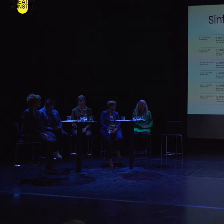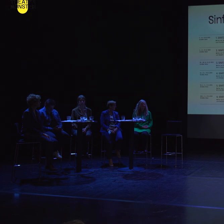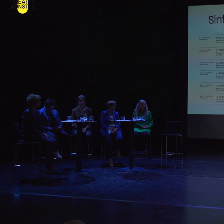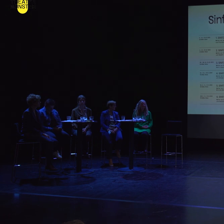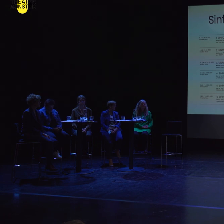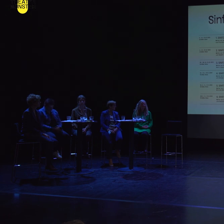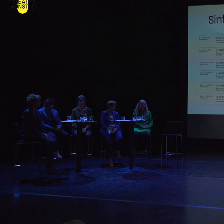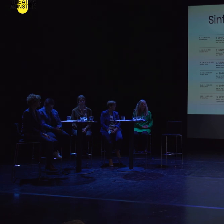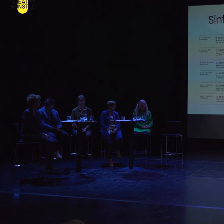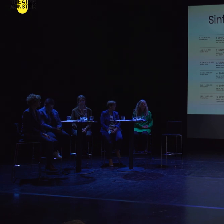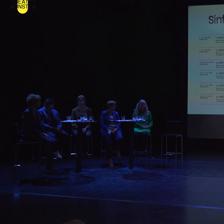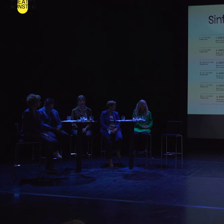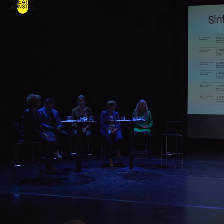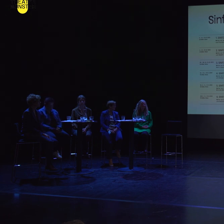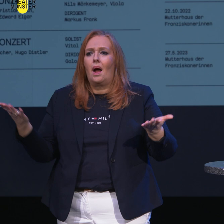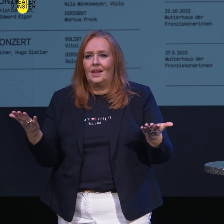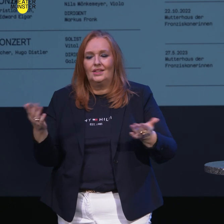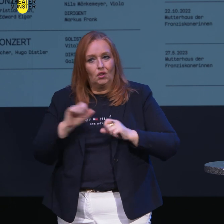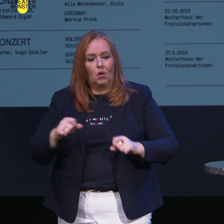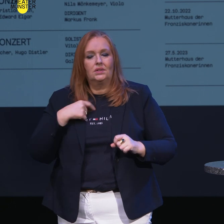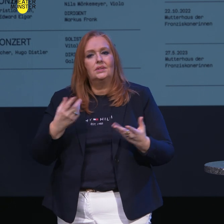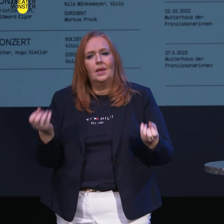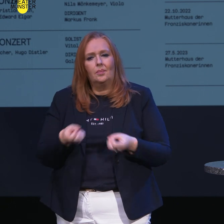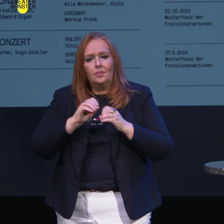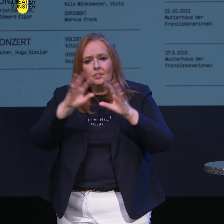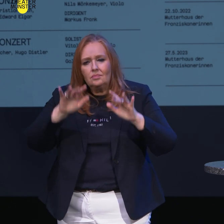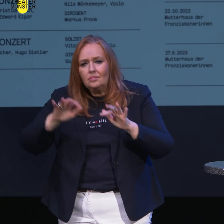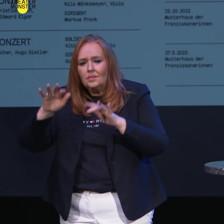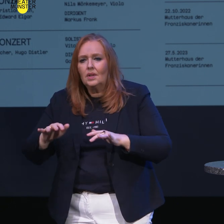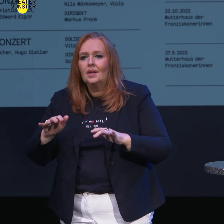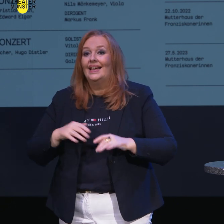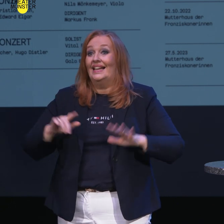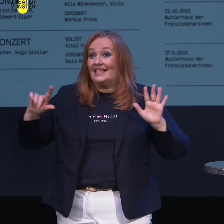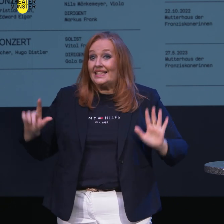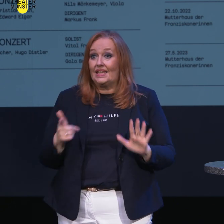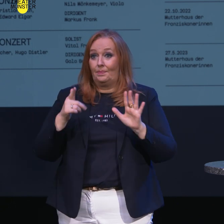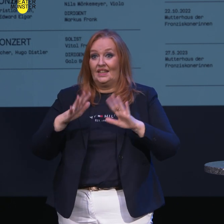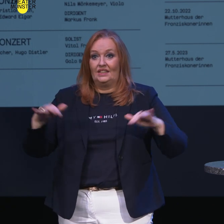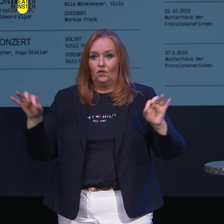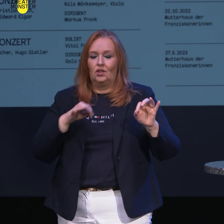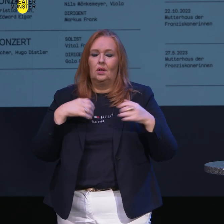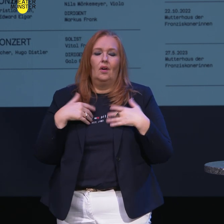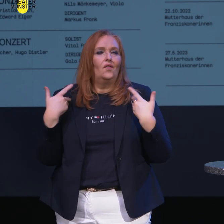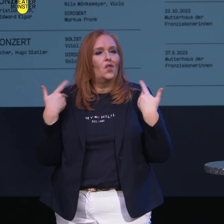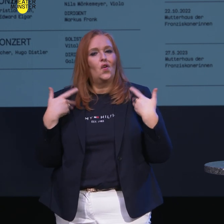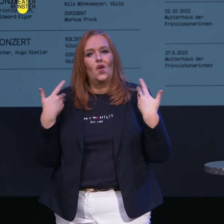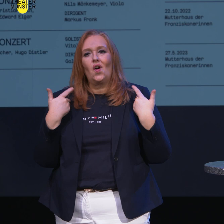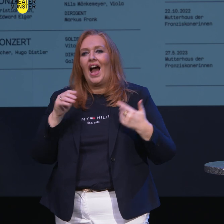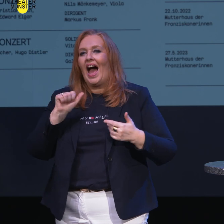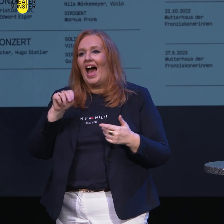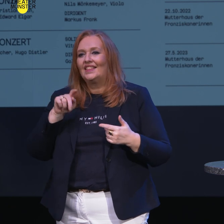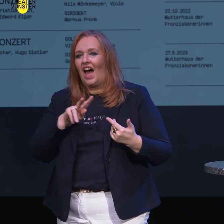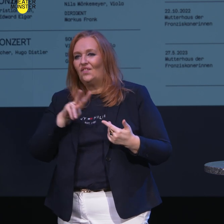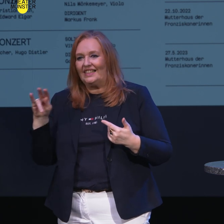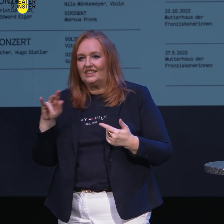wahrscheinlich nicht aufgeführt werden können. Im siebten Sinfoniekonzert freue ich mich über allemaßen, dass Anna Wenitzka ja